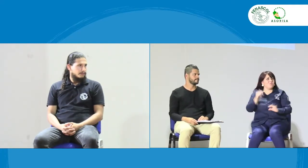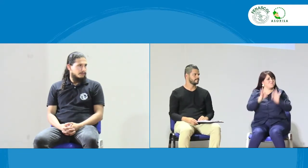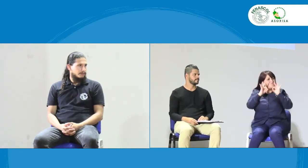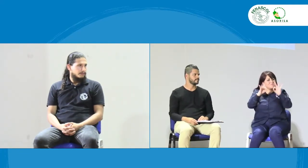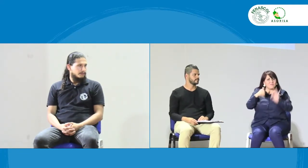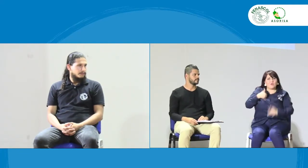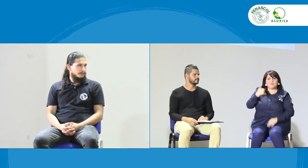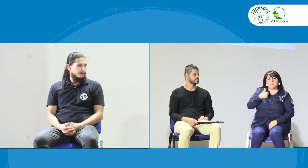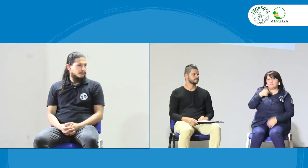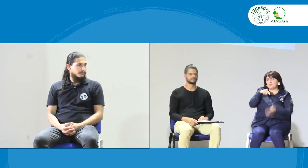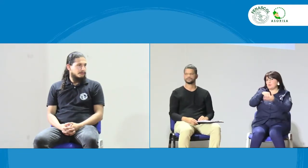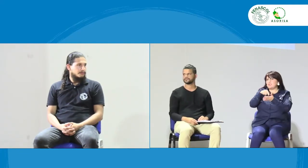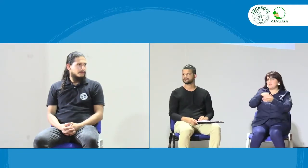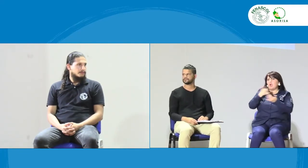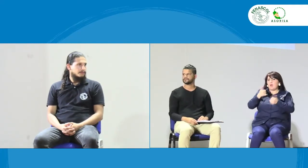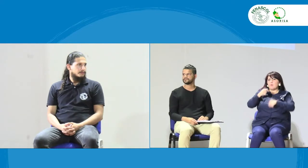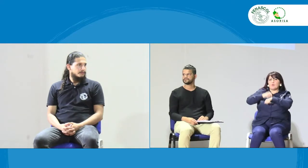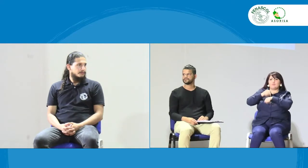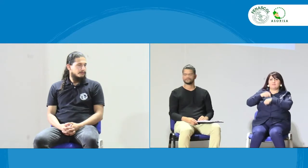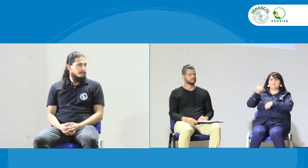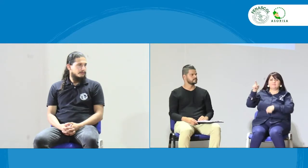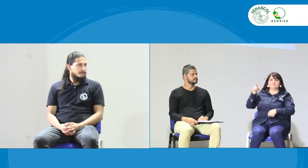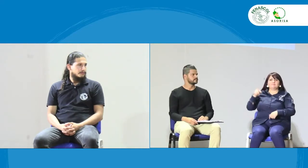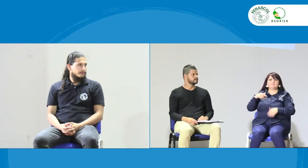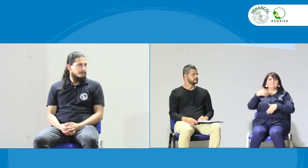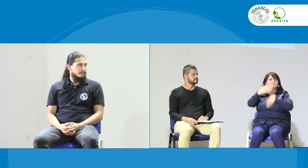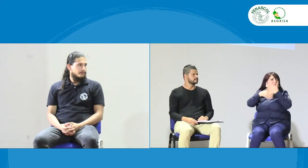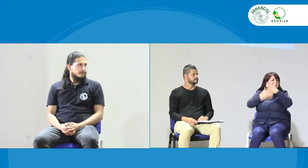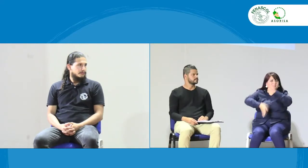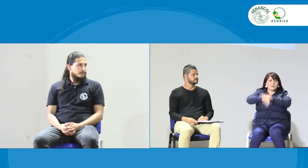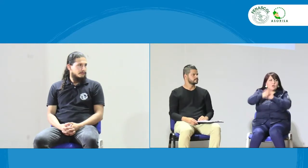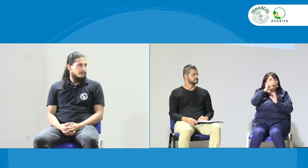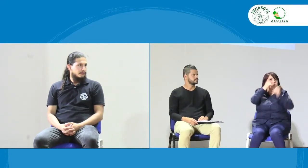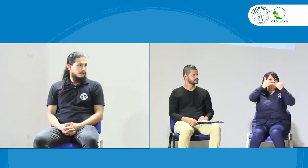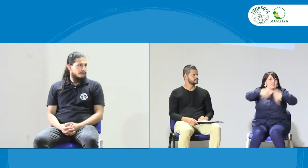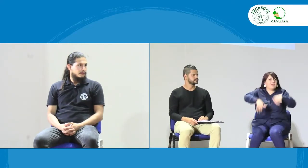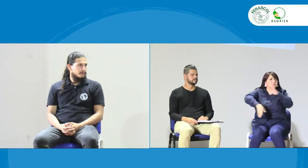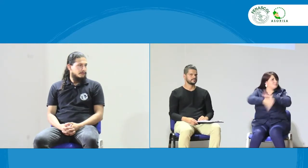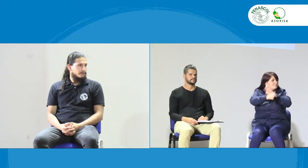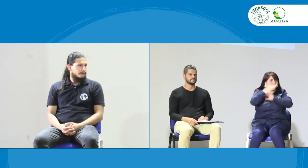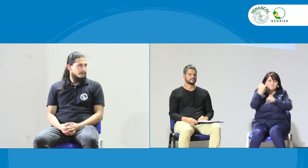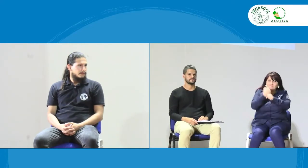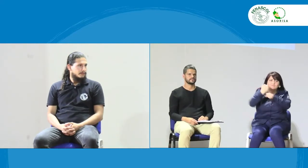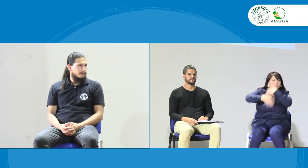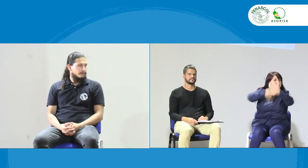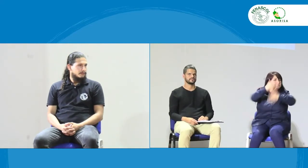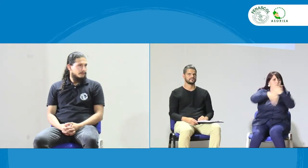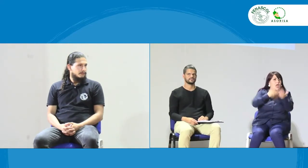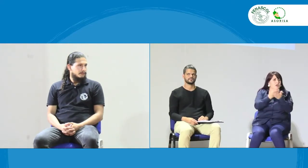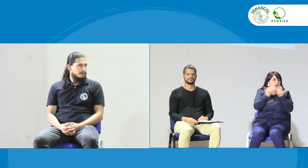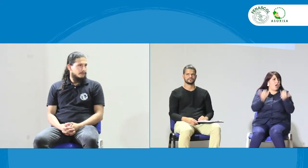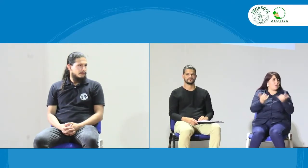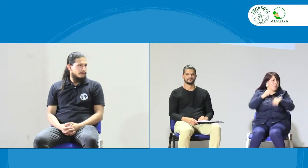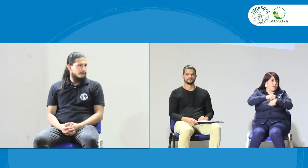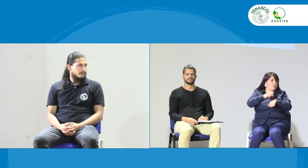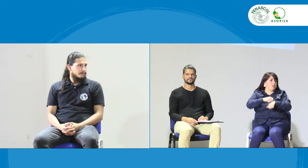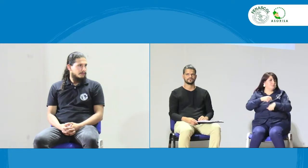brindarles a los jóvenes y lograr una Colombia mejor para nosotros los jóvenes en este momento. Tenemos que, están